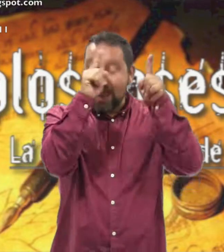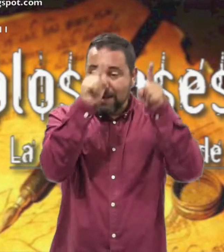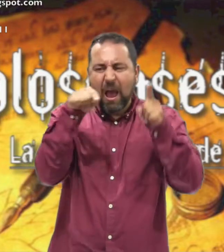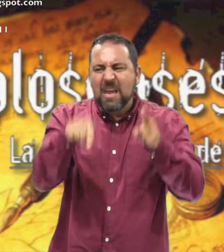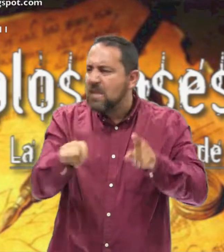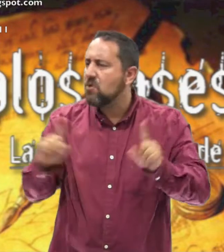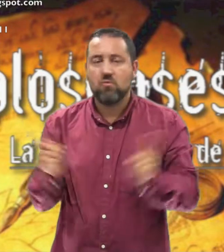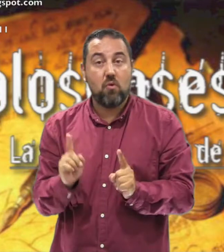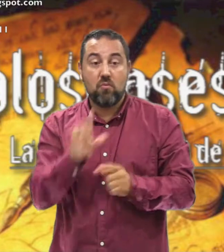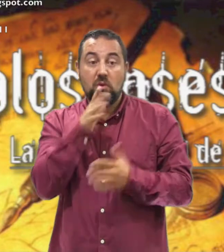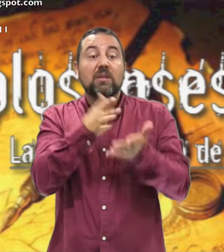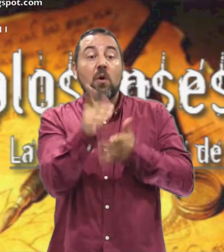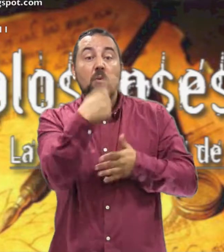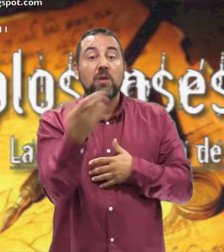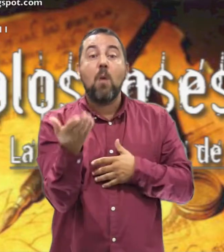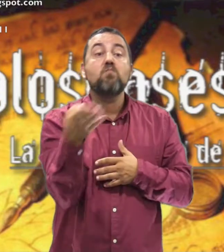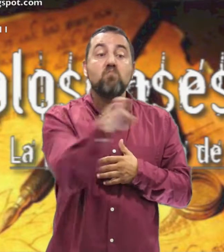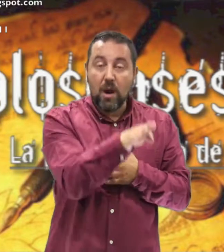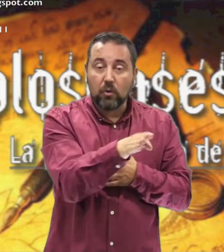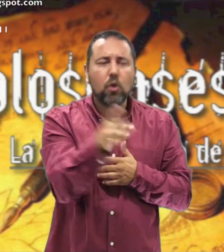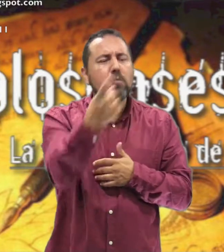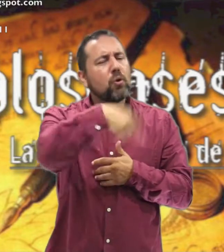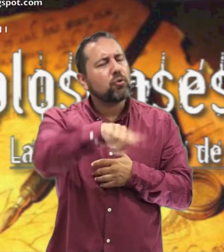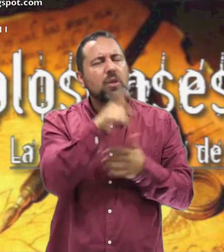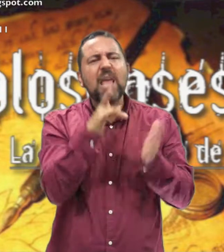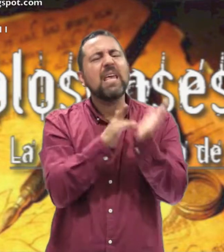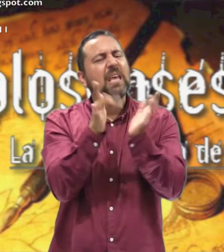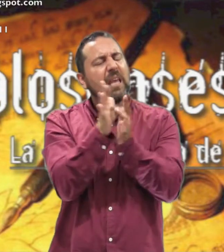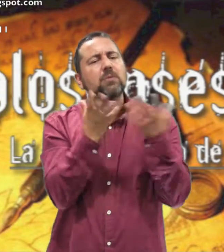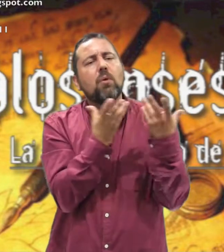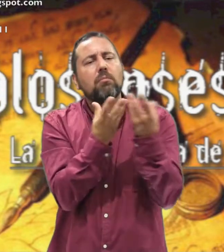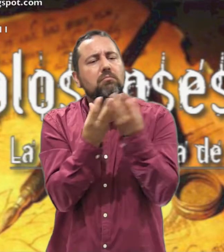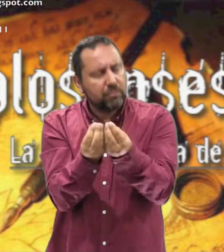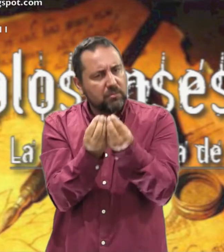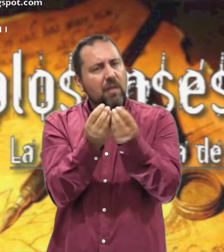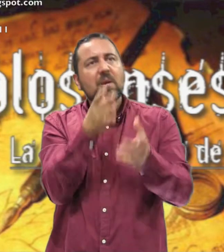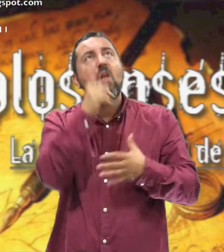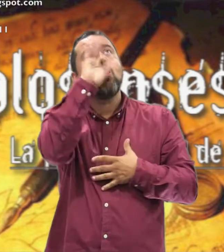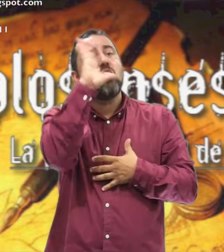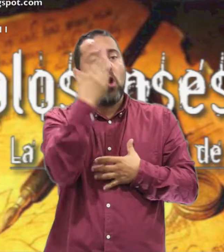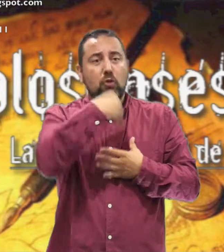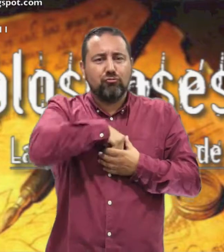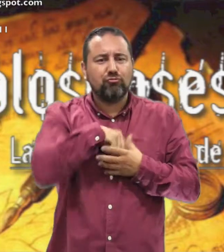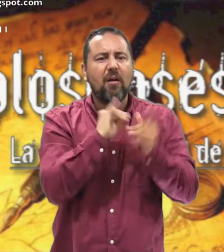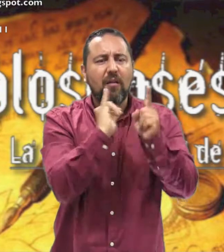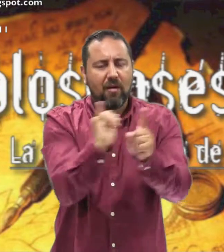bienes de arriba No a los de la tierra Porque habéis muerto Vuestra vida está con